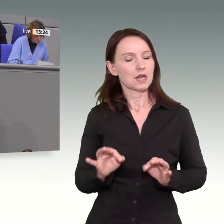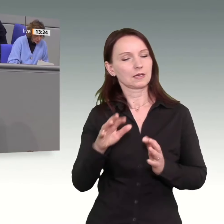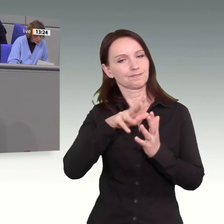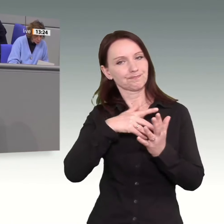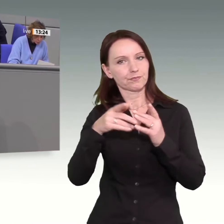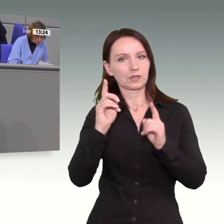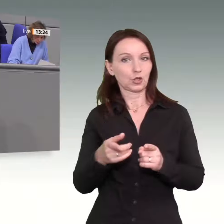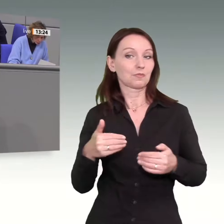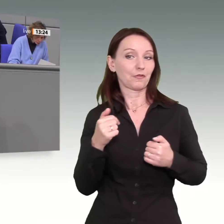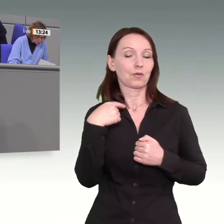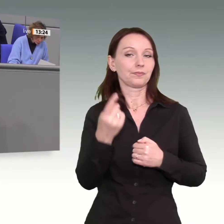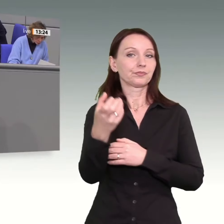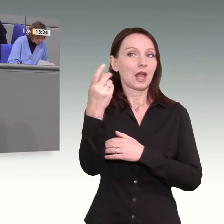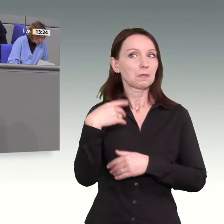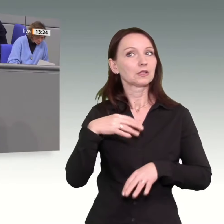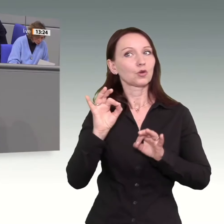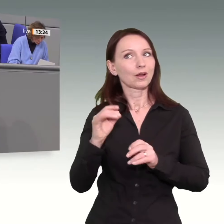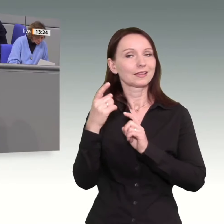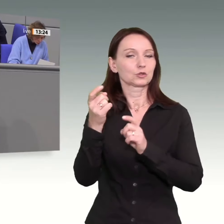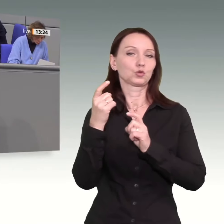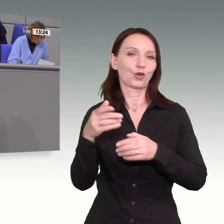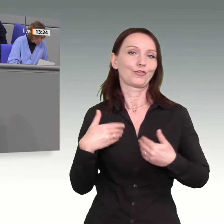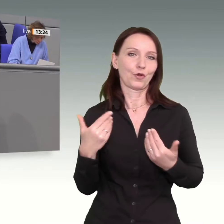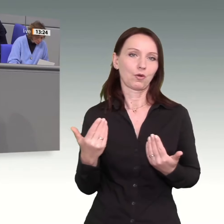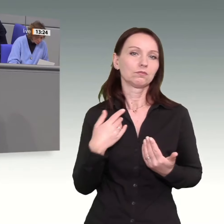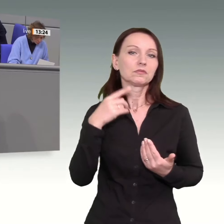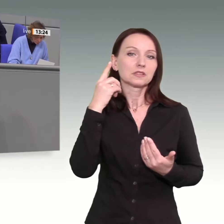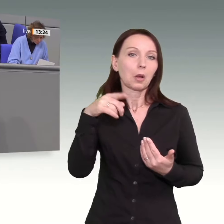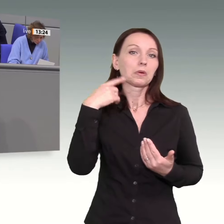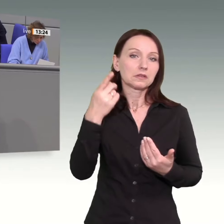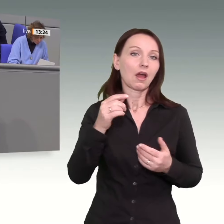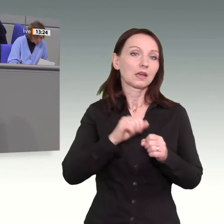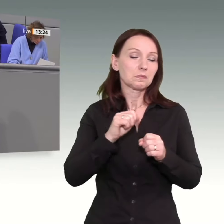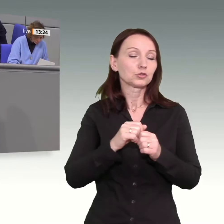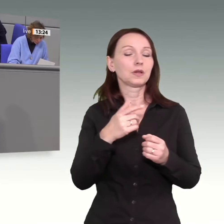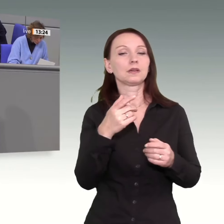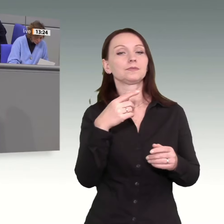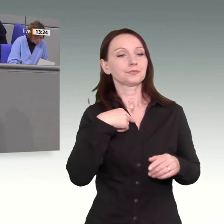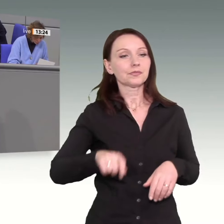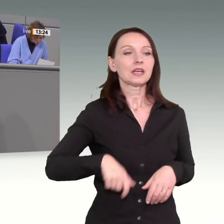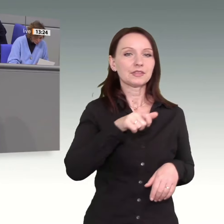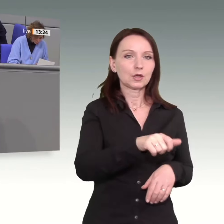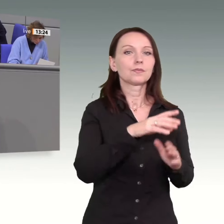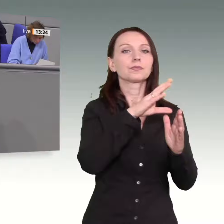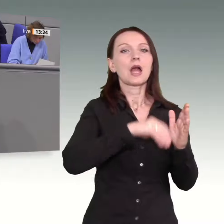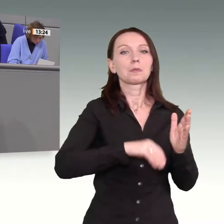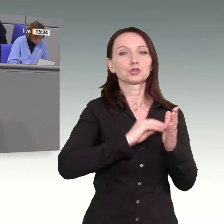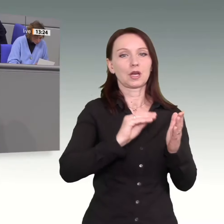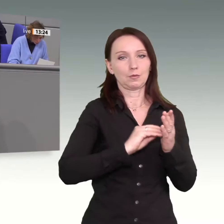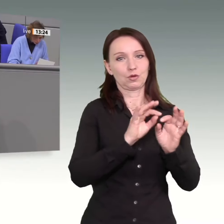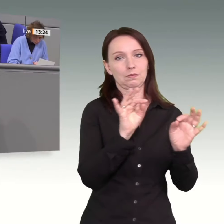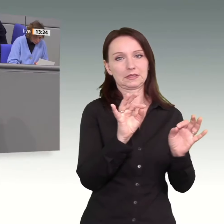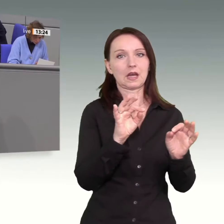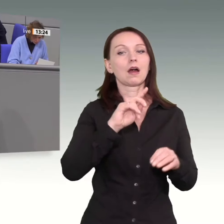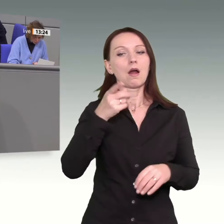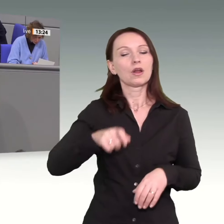konkreten Diskussionen in der Ampel. Wir glauben, dass wir damit verbesserten Abschreibungsmöglichkeiten, Investitionsprämien, Dämpfungsmaßnahmen für Energiekosten,